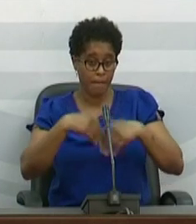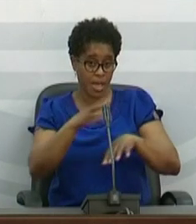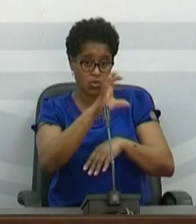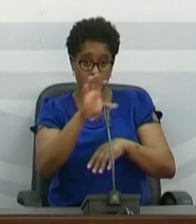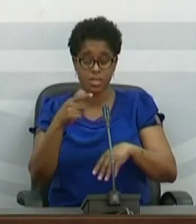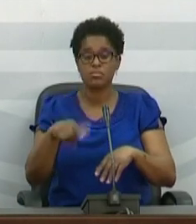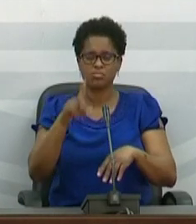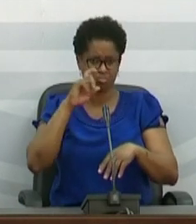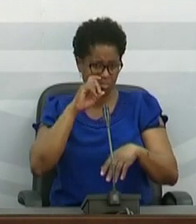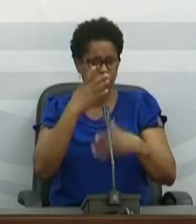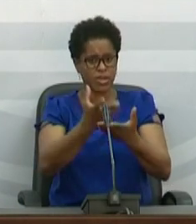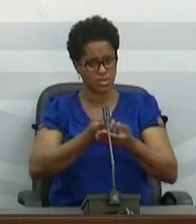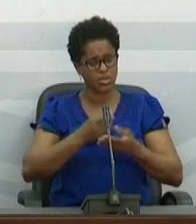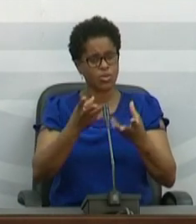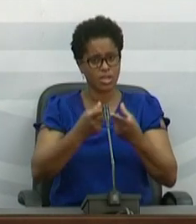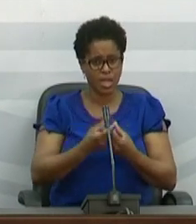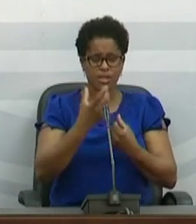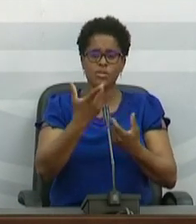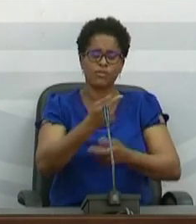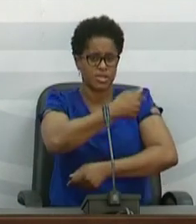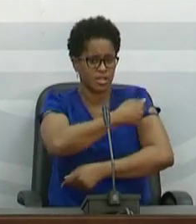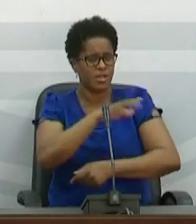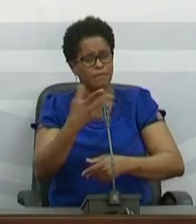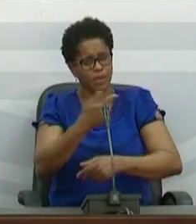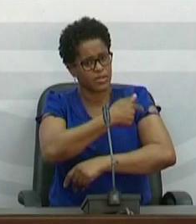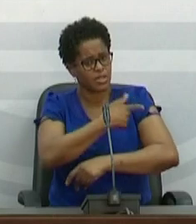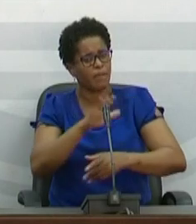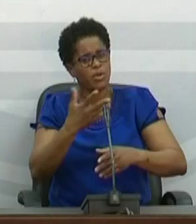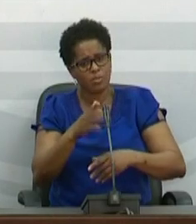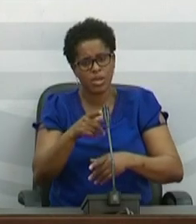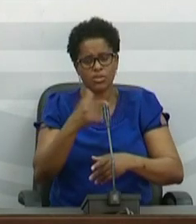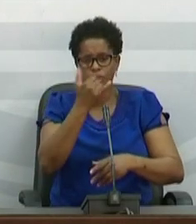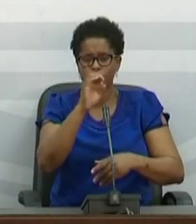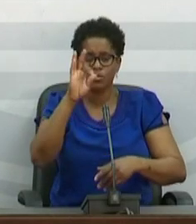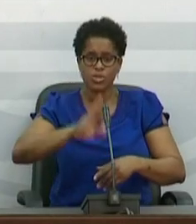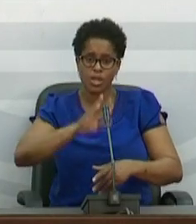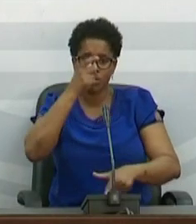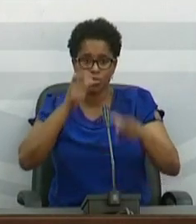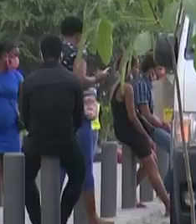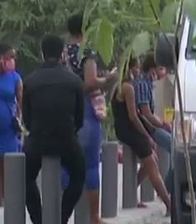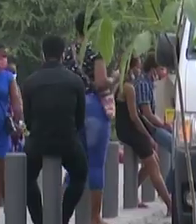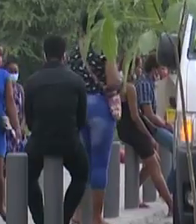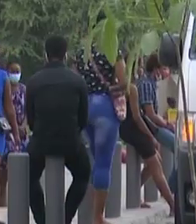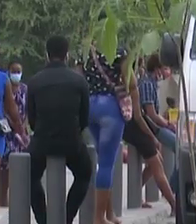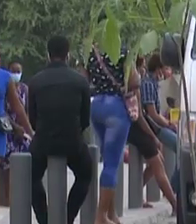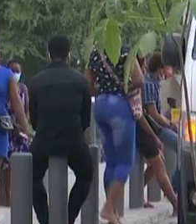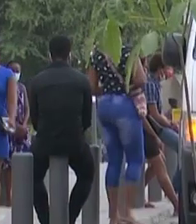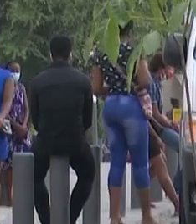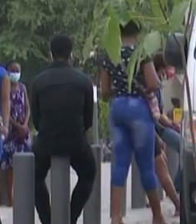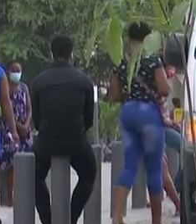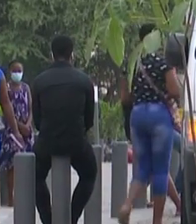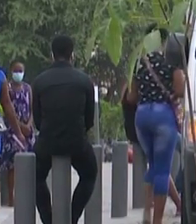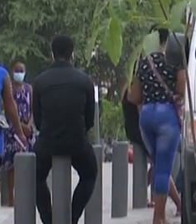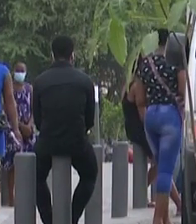essa quantidade de vacina para vacinar pelo menos 20% da população, com a possibilidade de extensão. O primeiro lote de